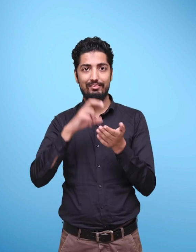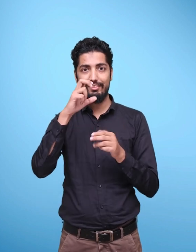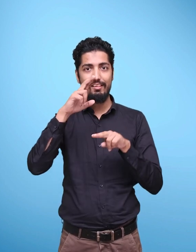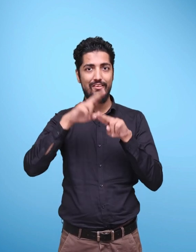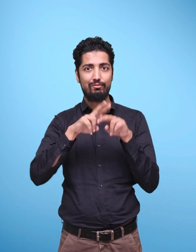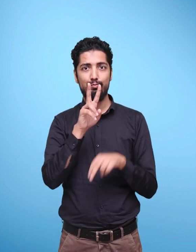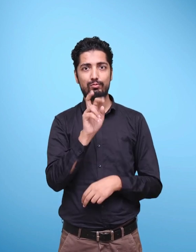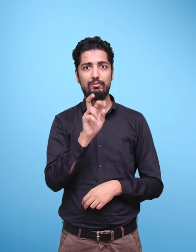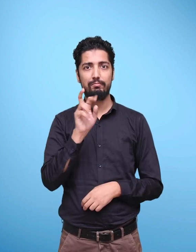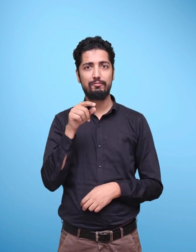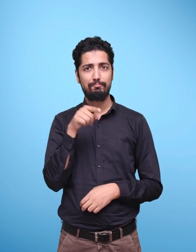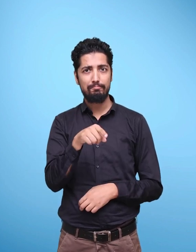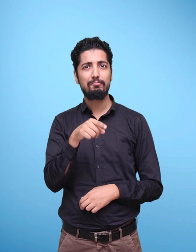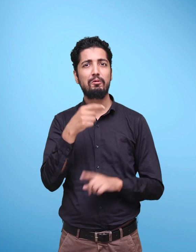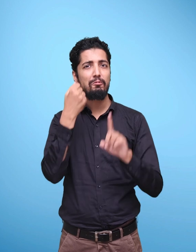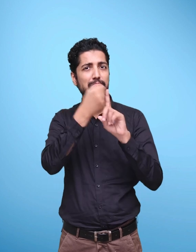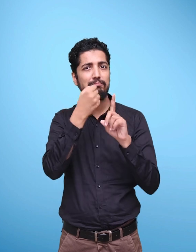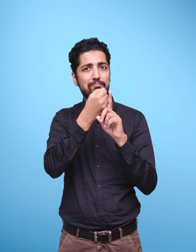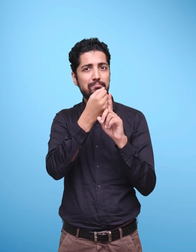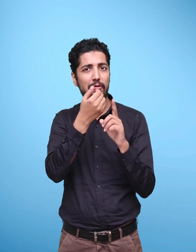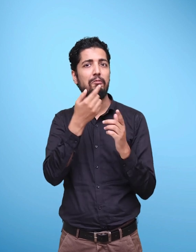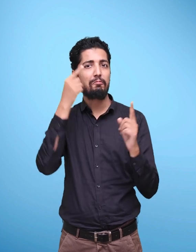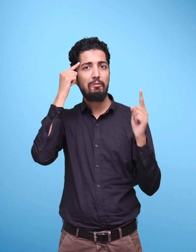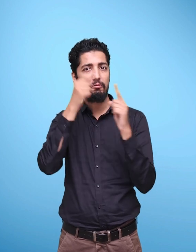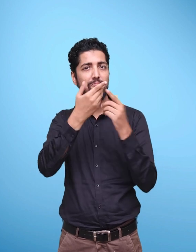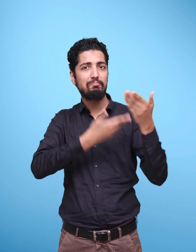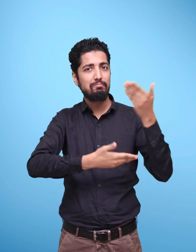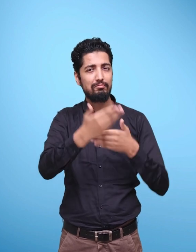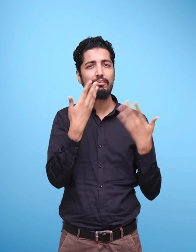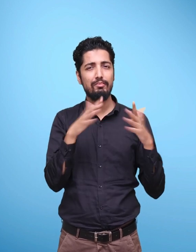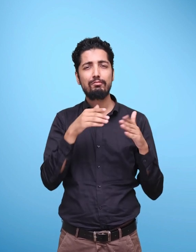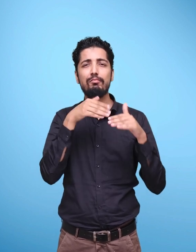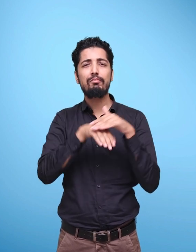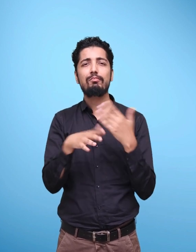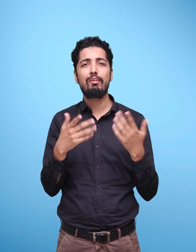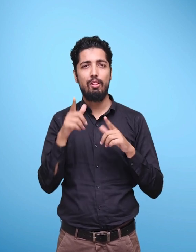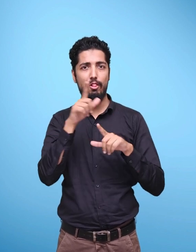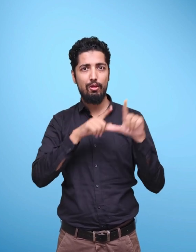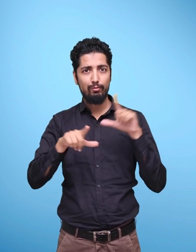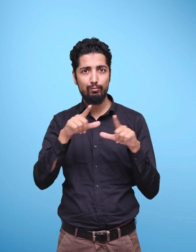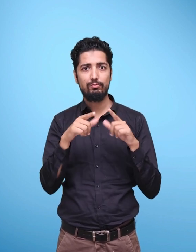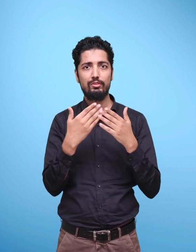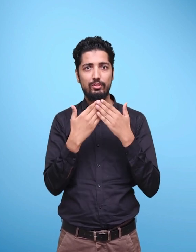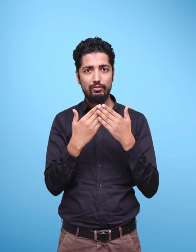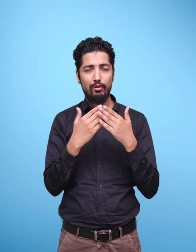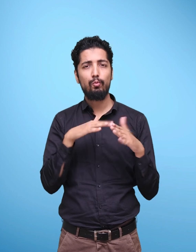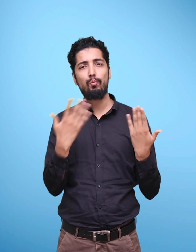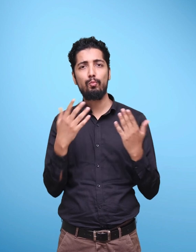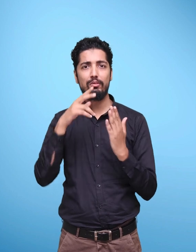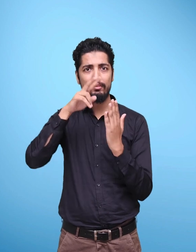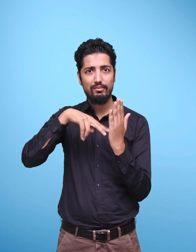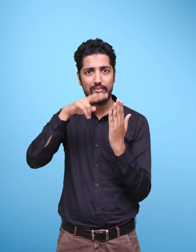consonance with the approach advocated by the National Curriculum Framework 2022